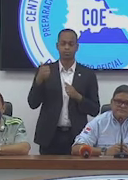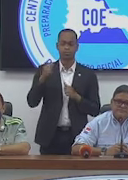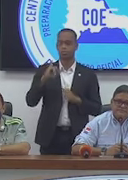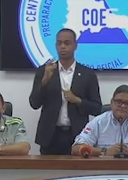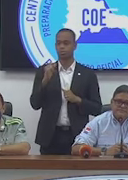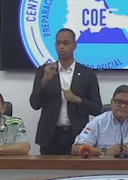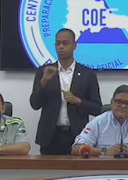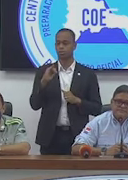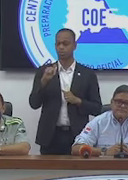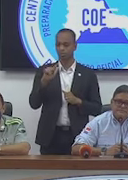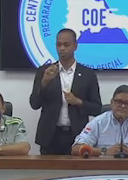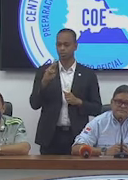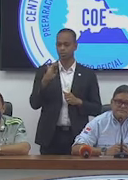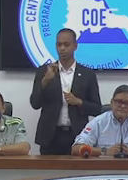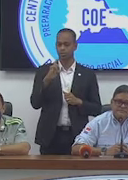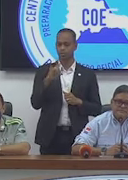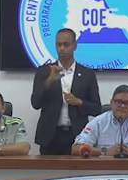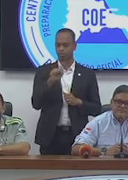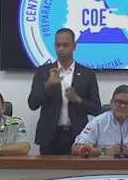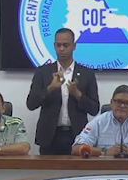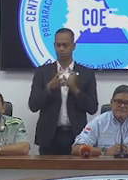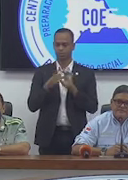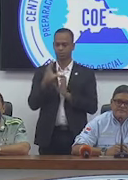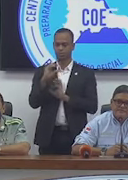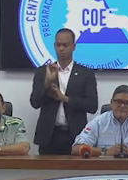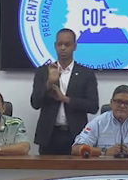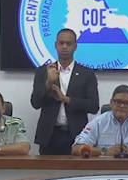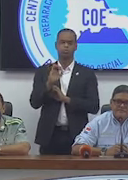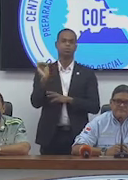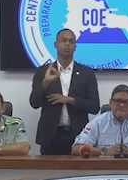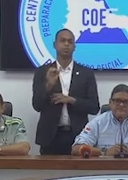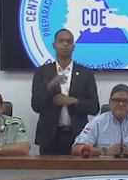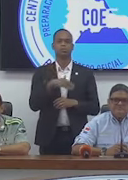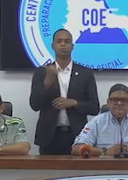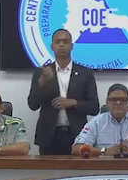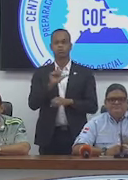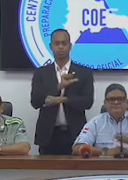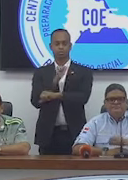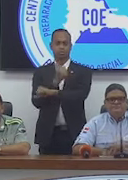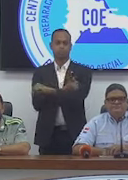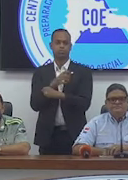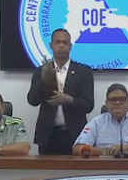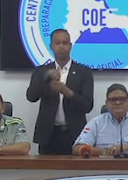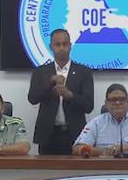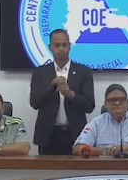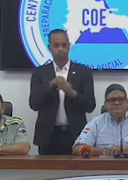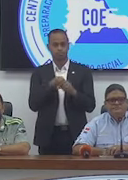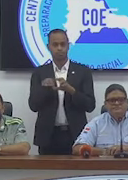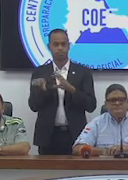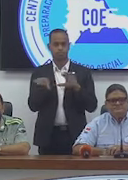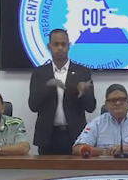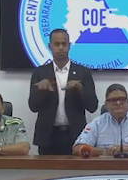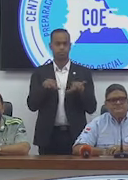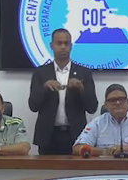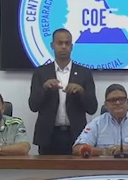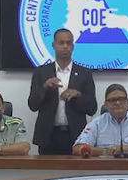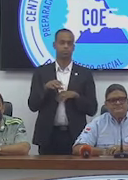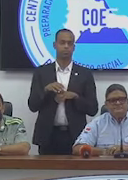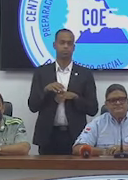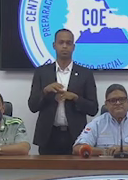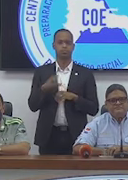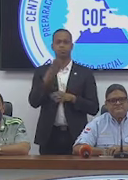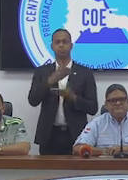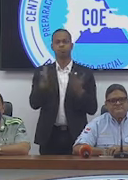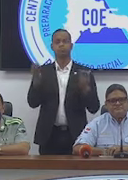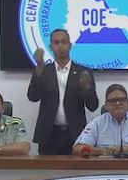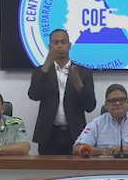Juan Manuel Méndez García, Director del Centro de Operaciones de Emergencias, y mismo a las demás autoridades que componen este Centro de Operaciones. A